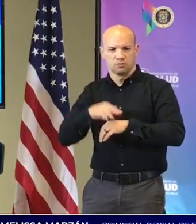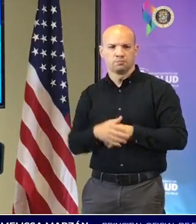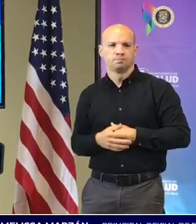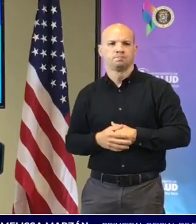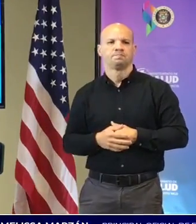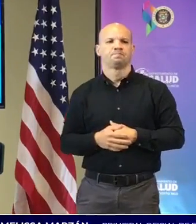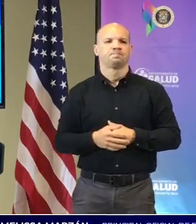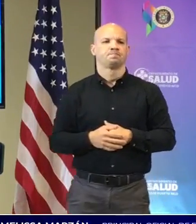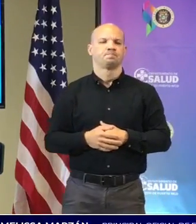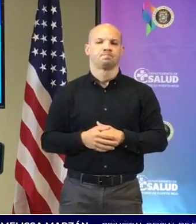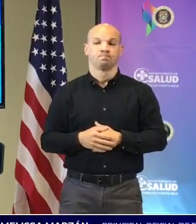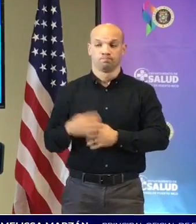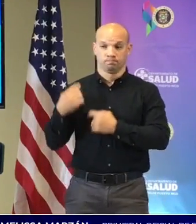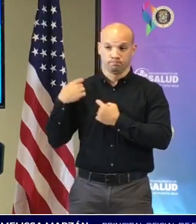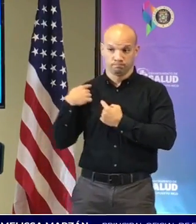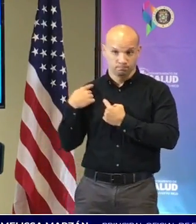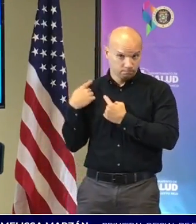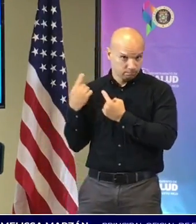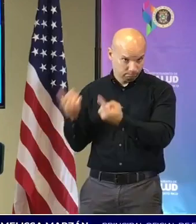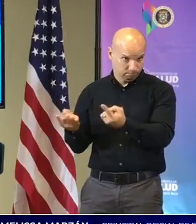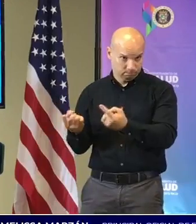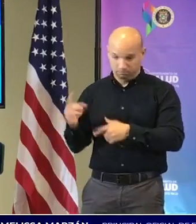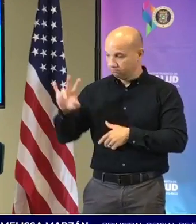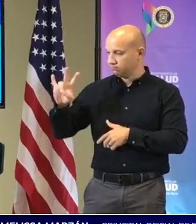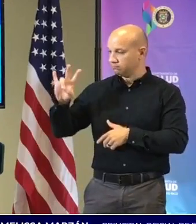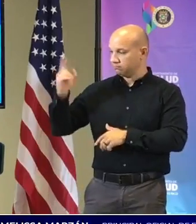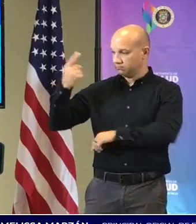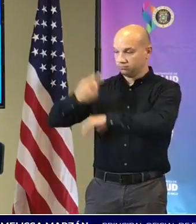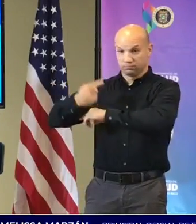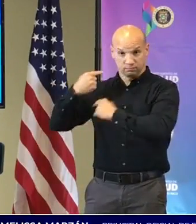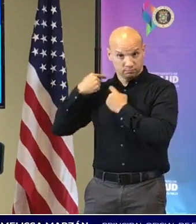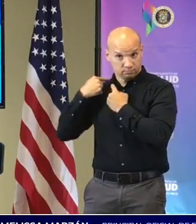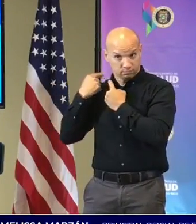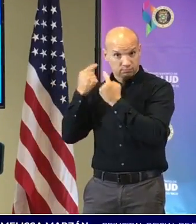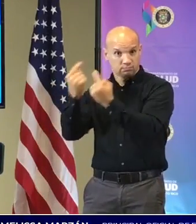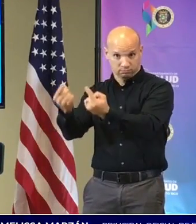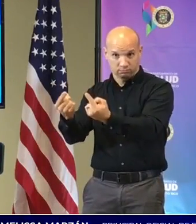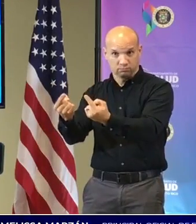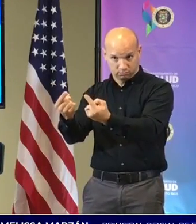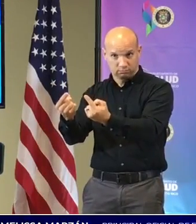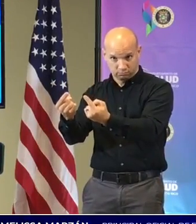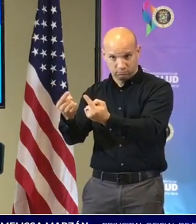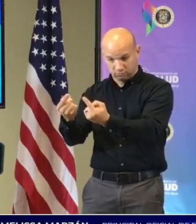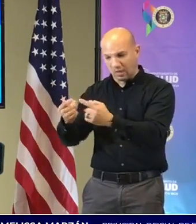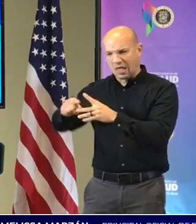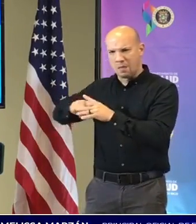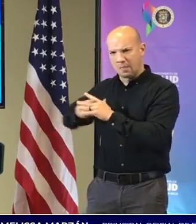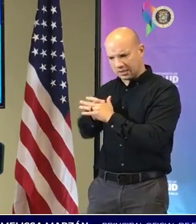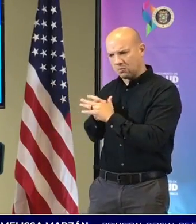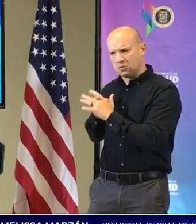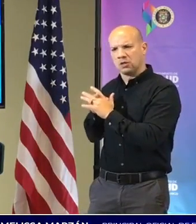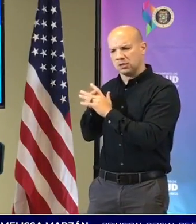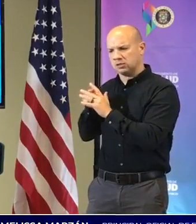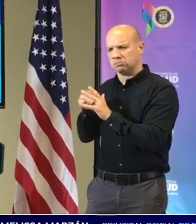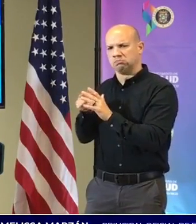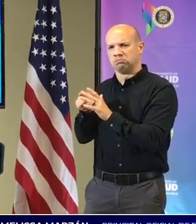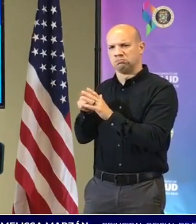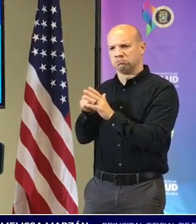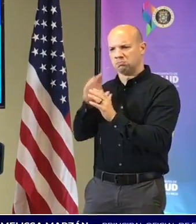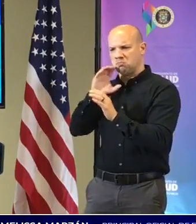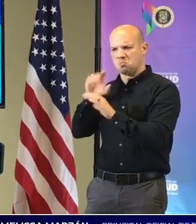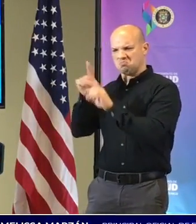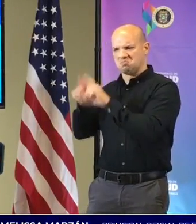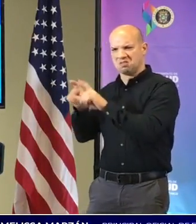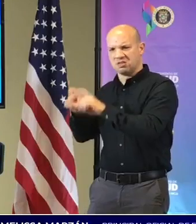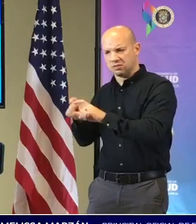al momento en los últimos siete días y esto es por fecha de toma de muestra esta es la siguiente información